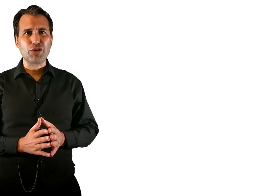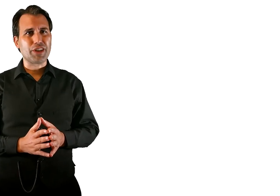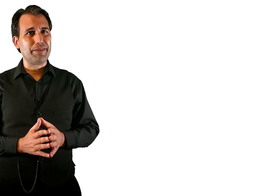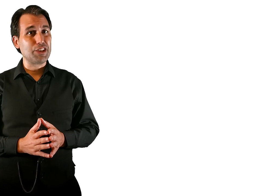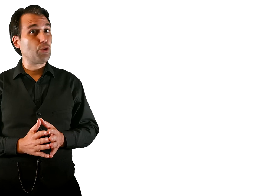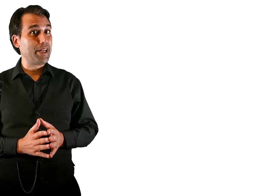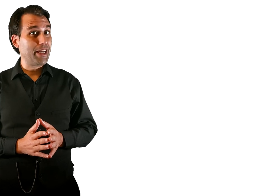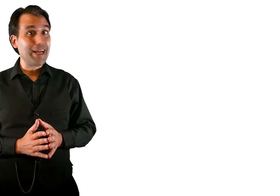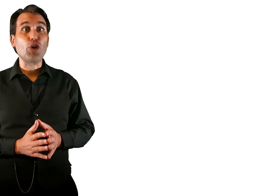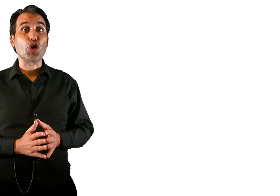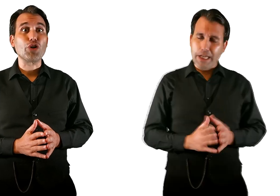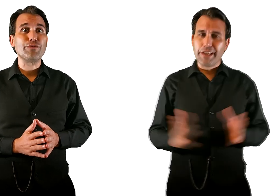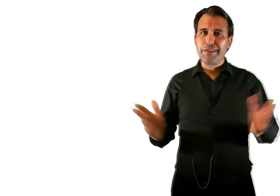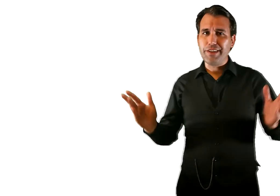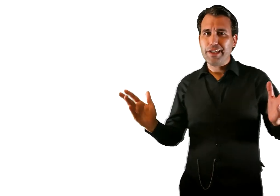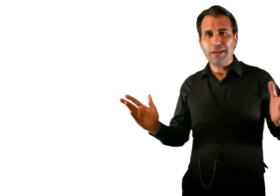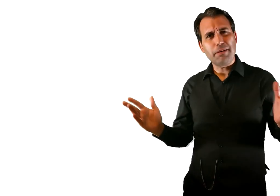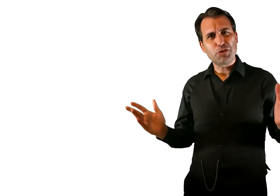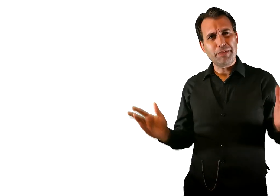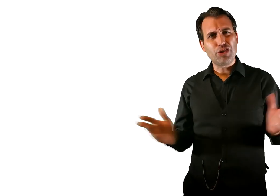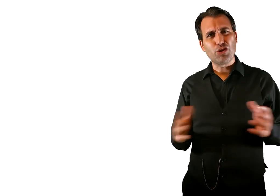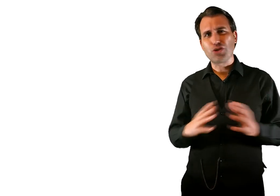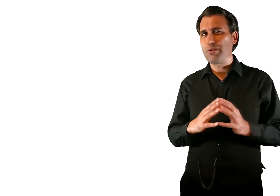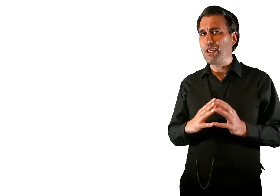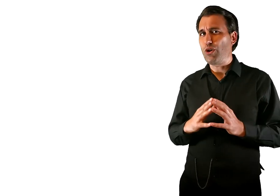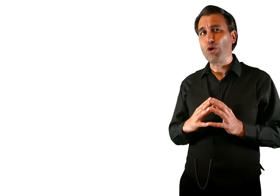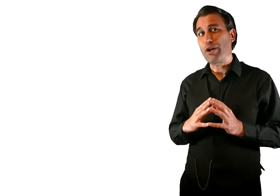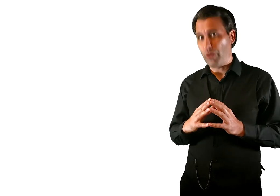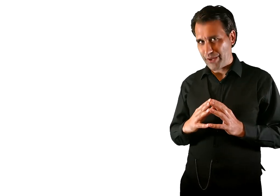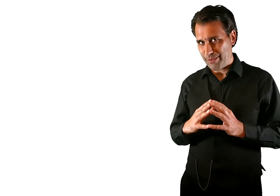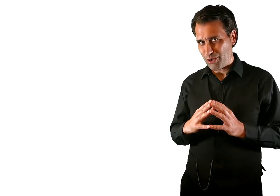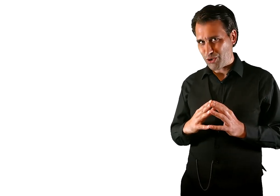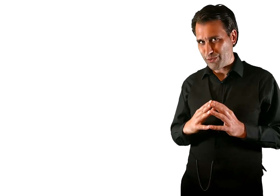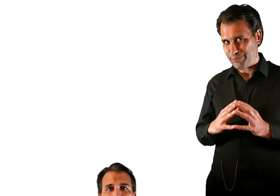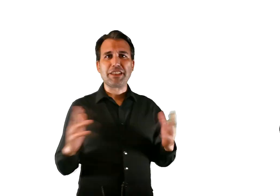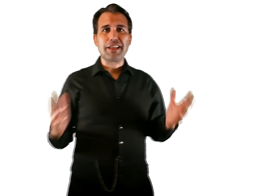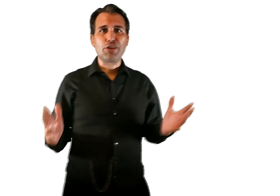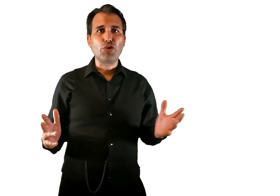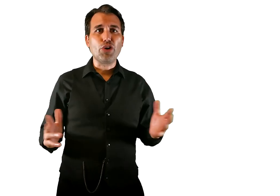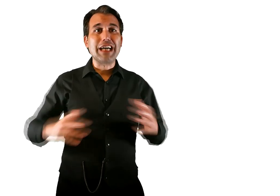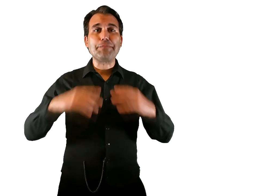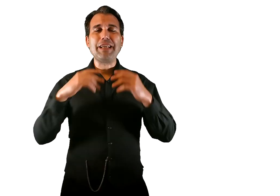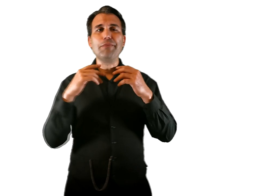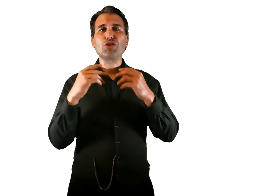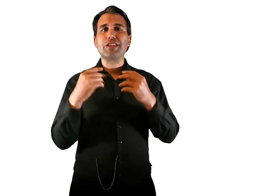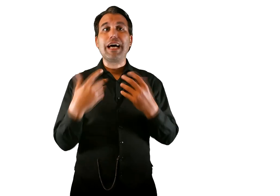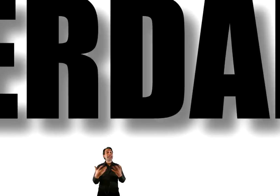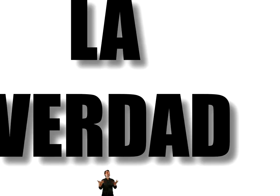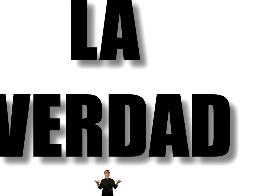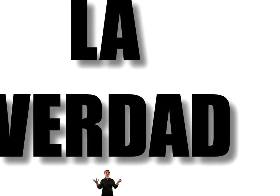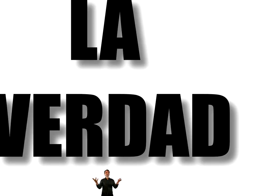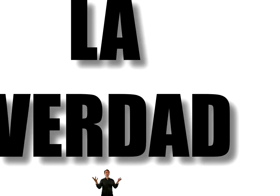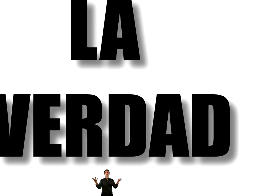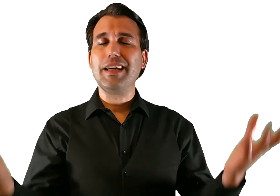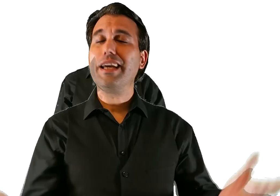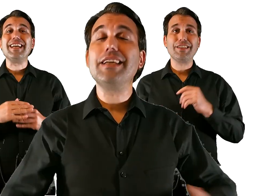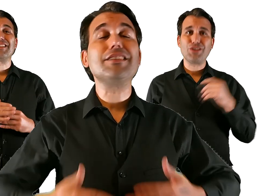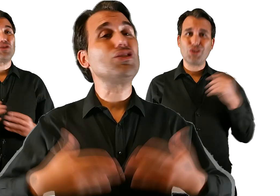cuando escriben sobre el error. Hay que decir que hablamos mejor sobre lo que conocemos. Pero a pesar de todo, aspiramos a la verdad. Es